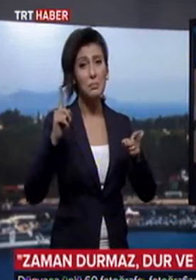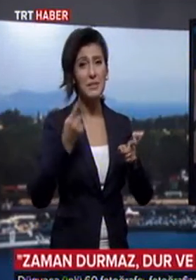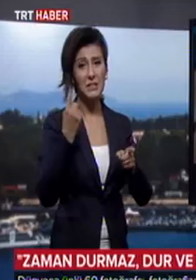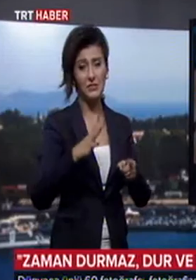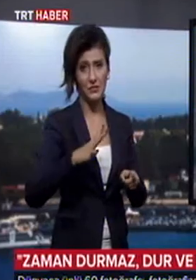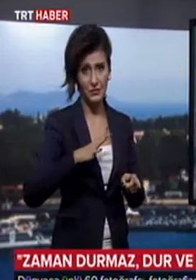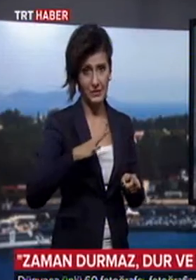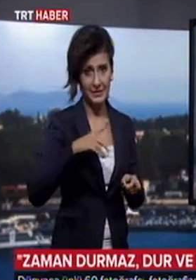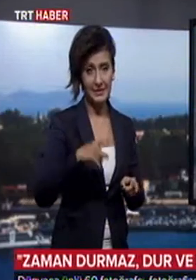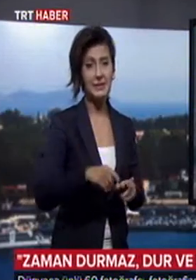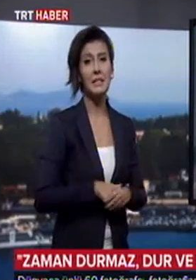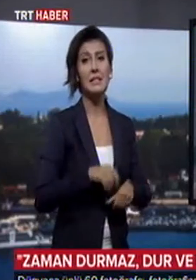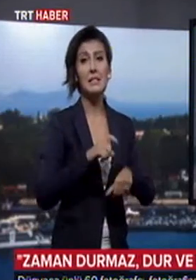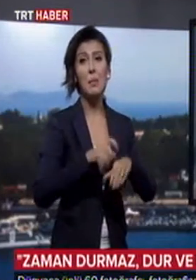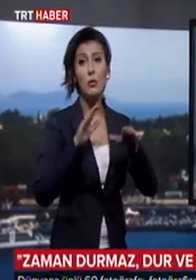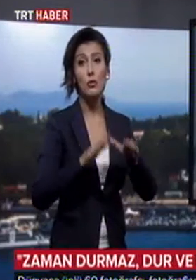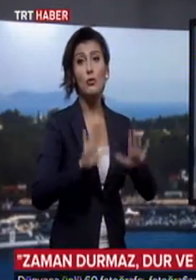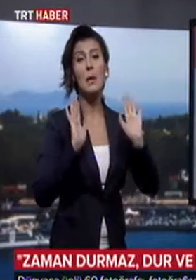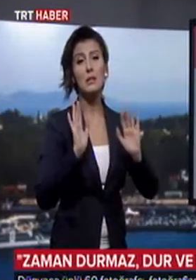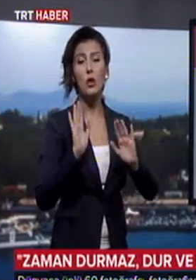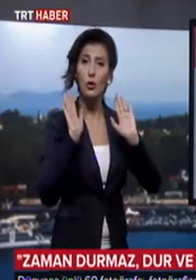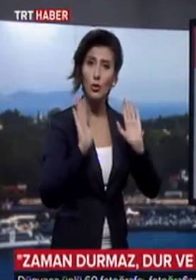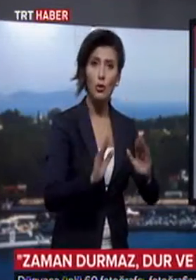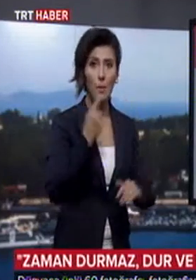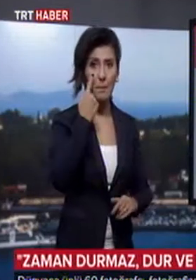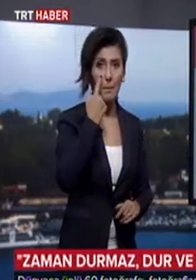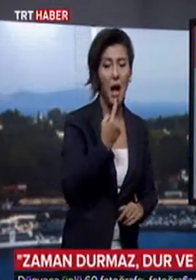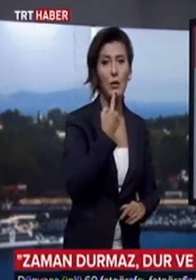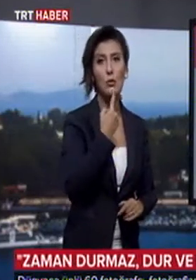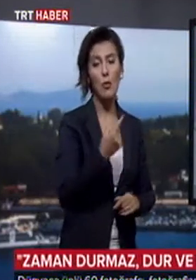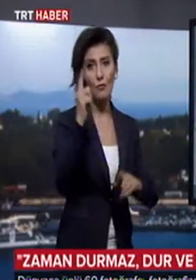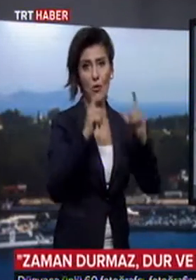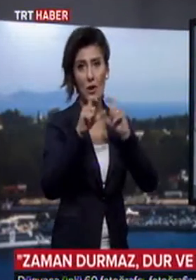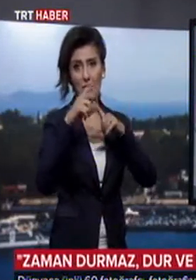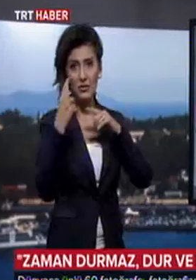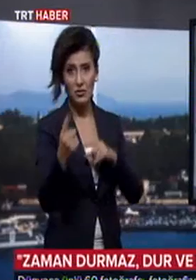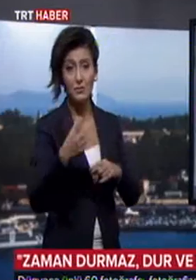vardı. Zaman durmaz. Dur ve bak diyor fotoğrafçılar. Bütün kadrajlar,